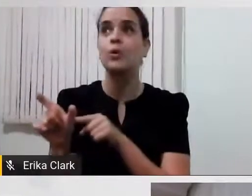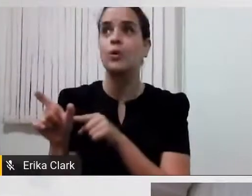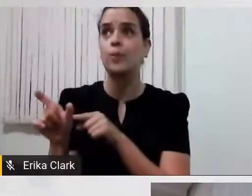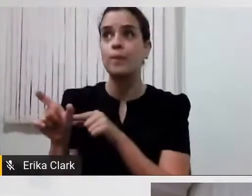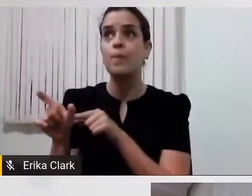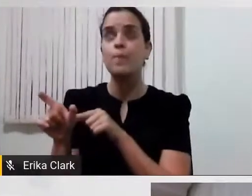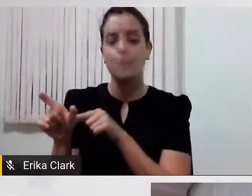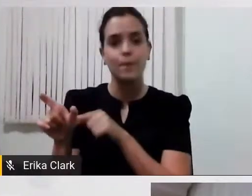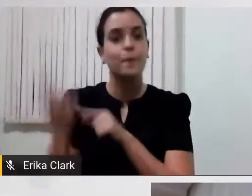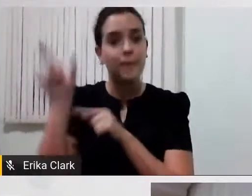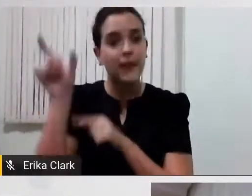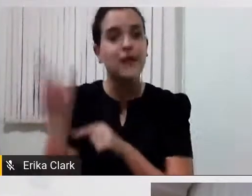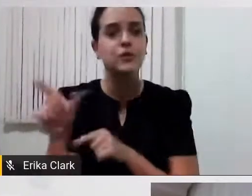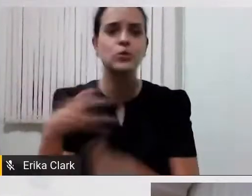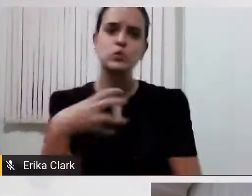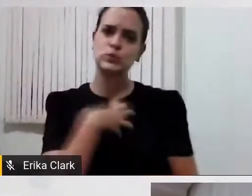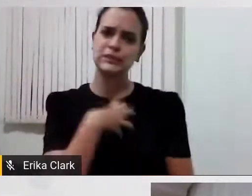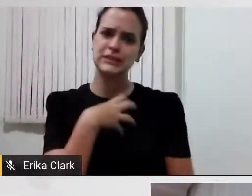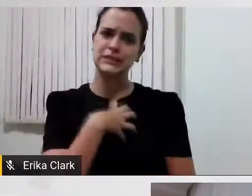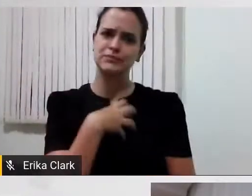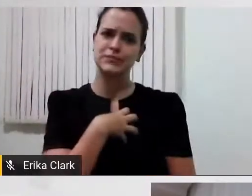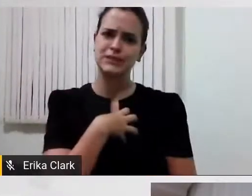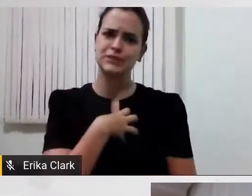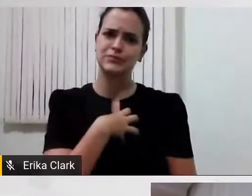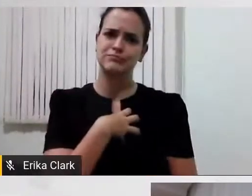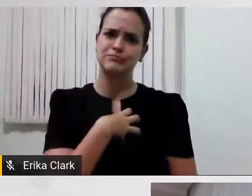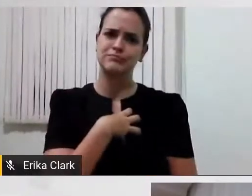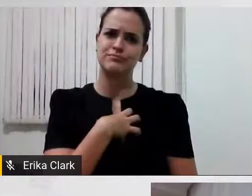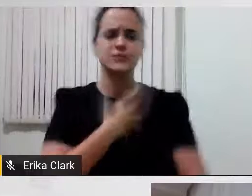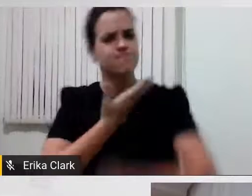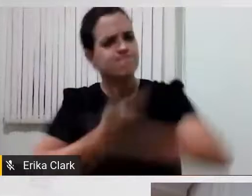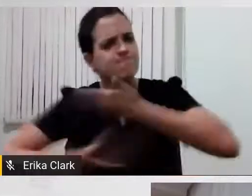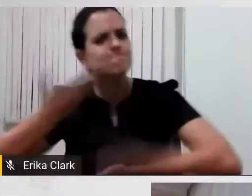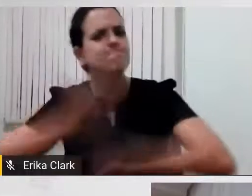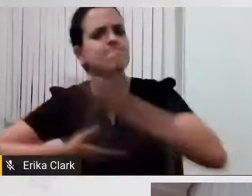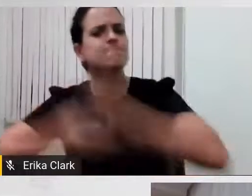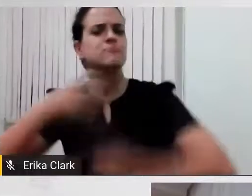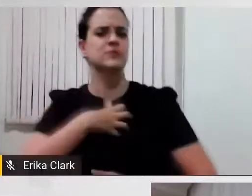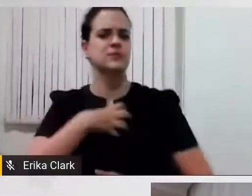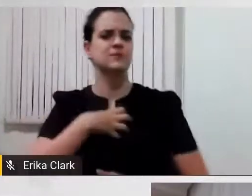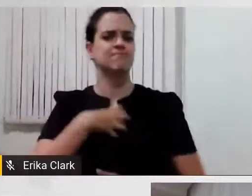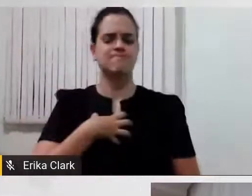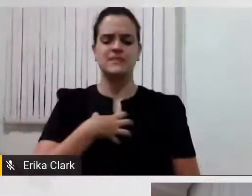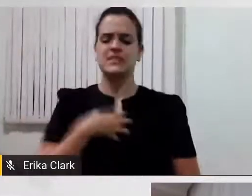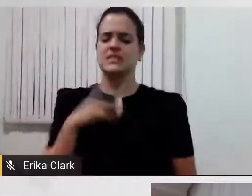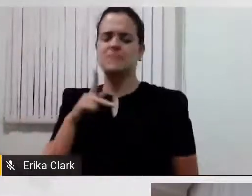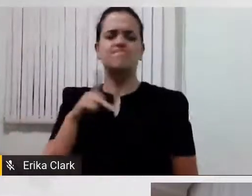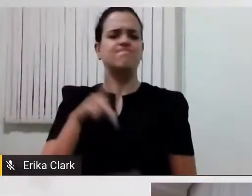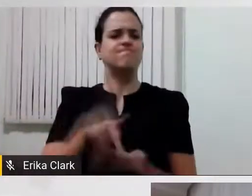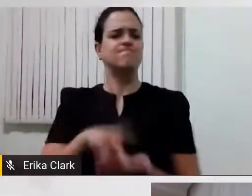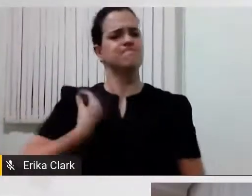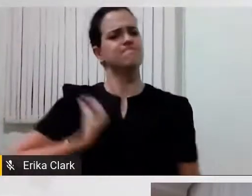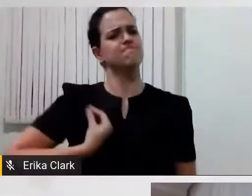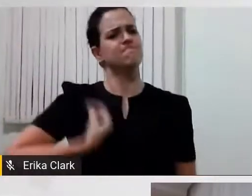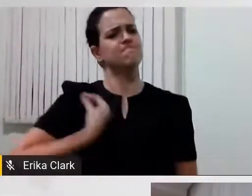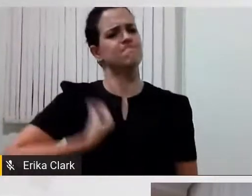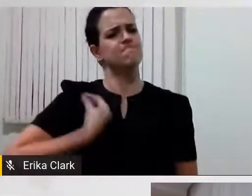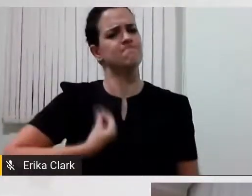o sentimento, compartilhando com ele, sentimento de pertencimento, de participação, de libertação, de